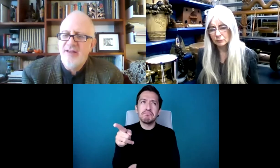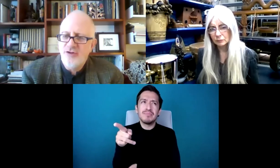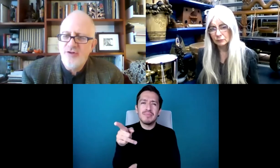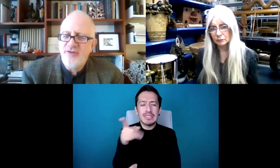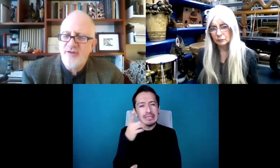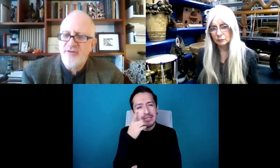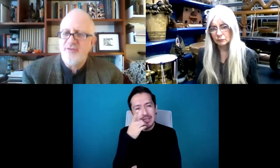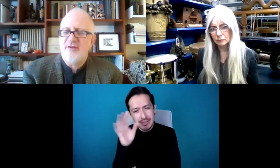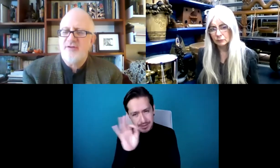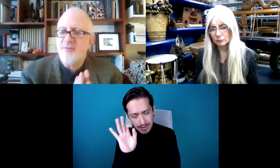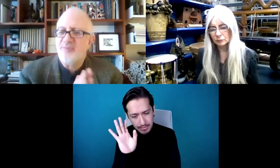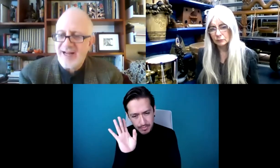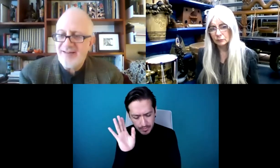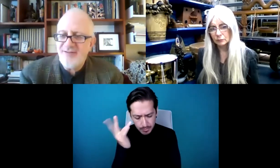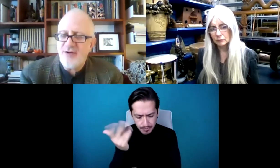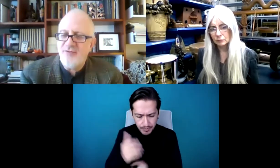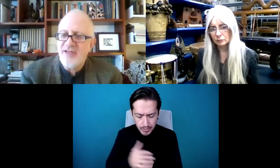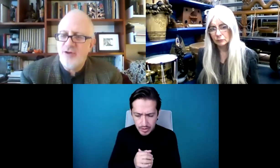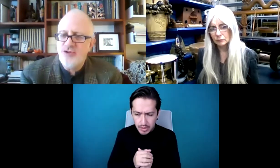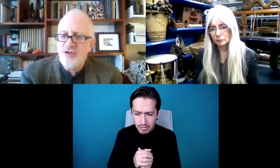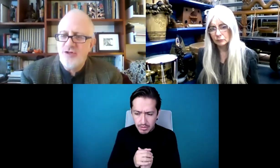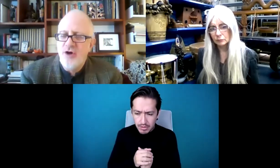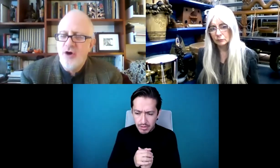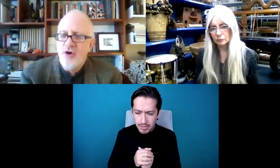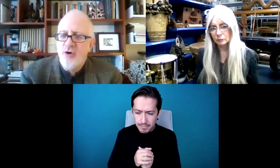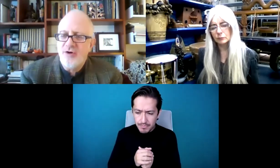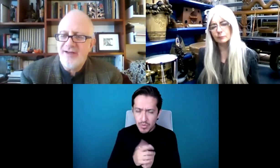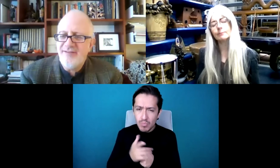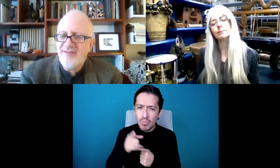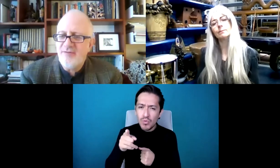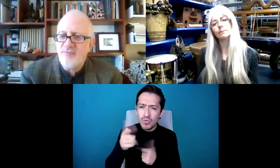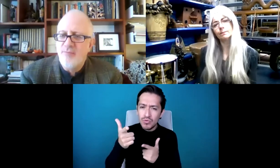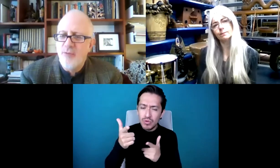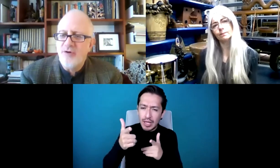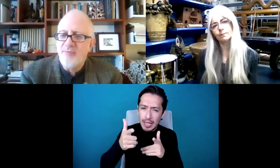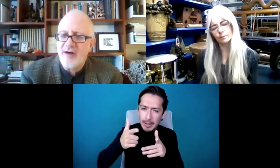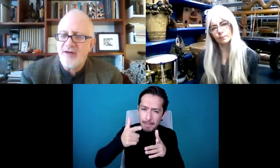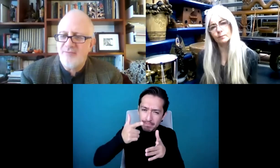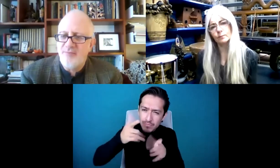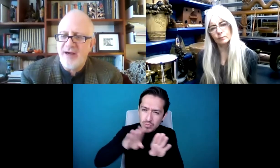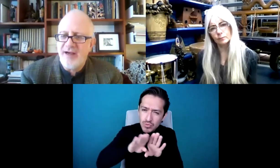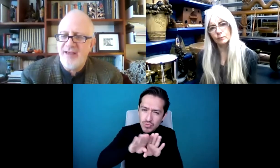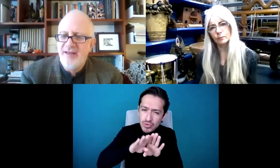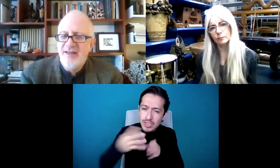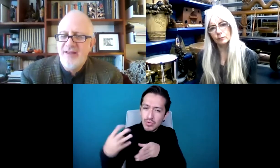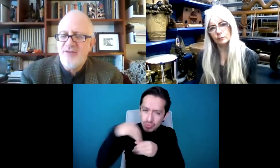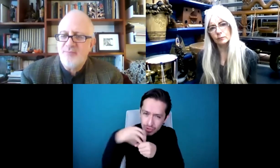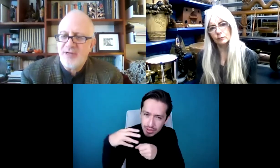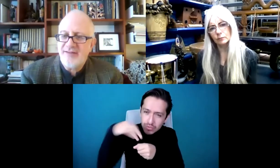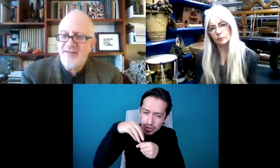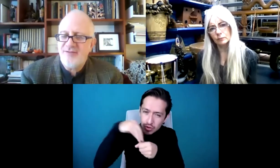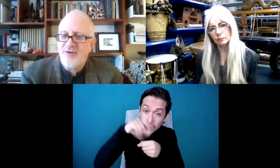ha sido marcada por la práctica de la inclusión o ha sido